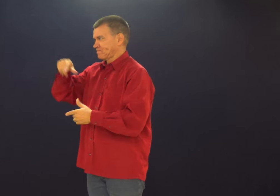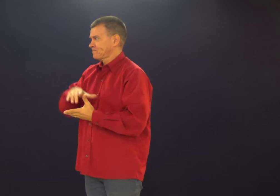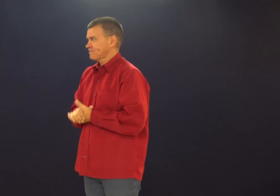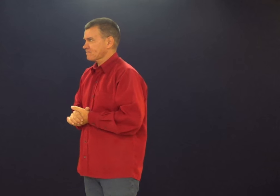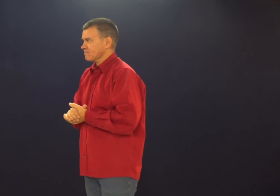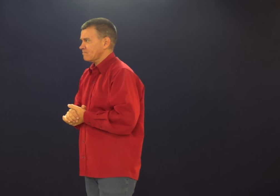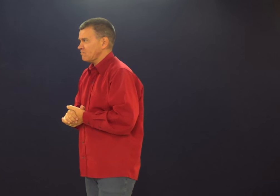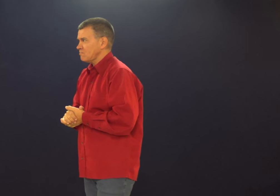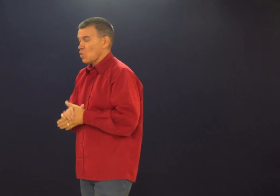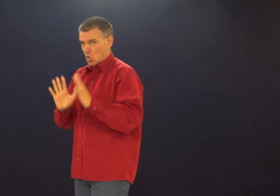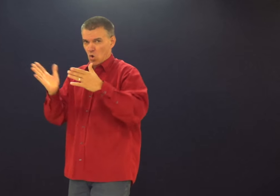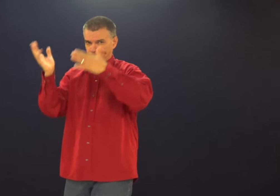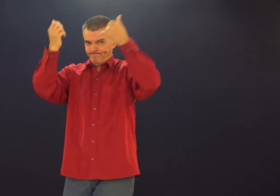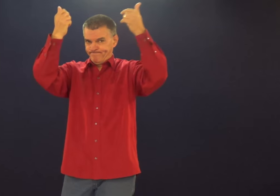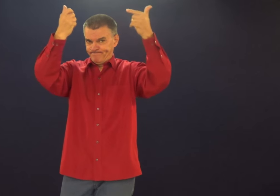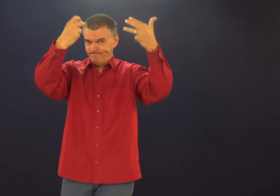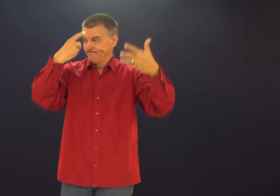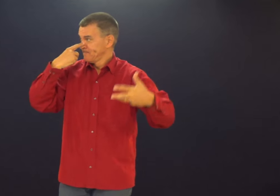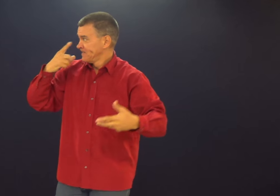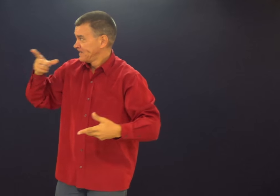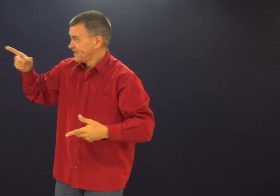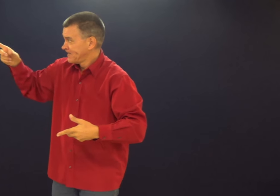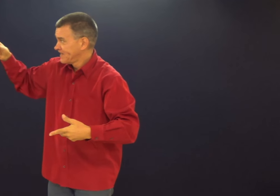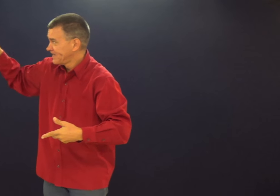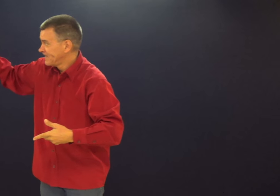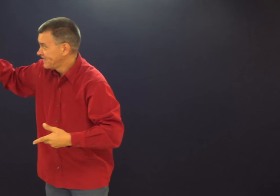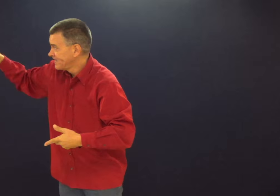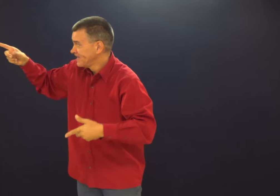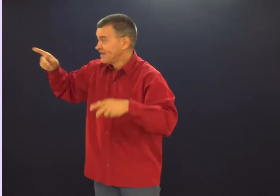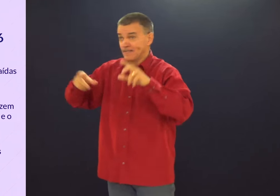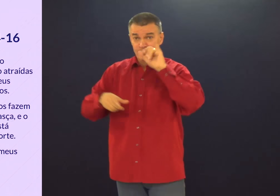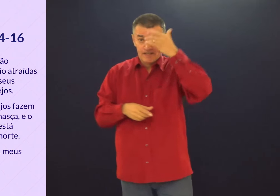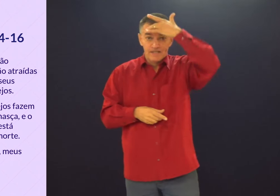Além da pregação, nós temos... Nós também uma mídia aí. Um texto.